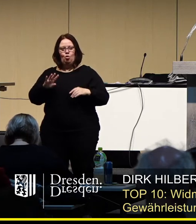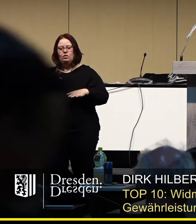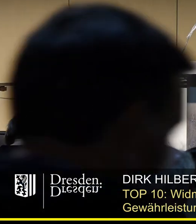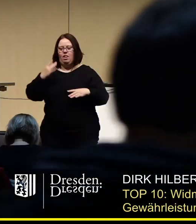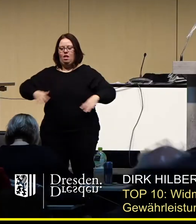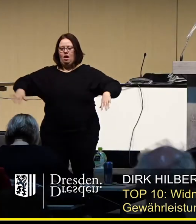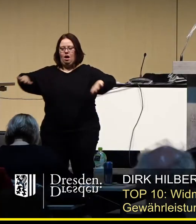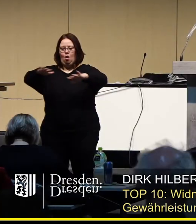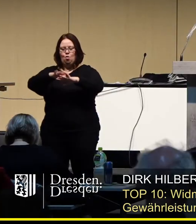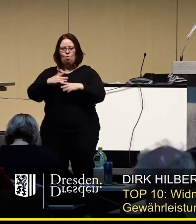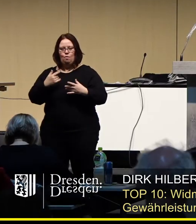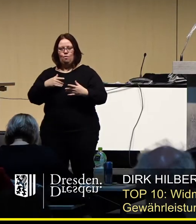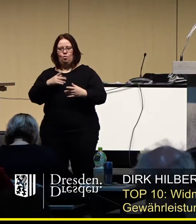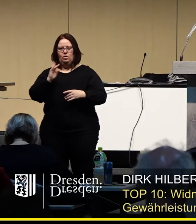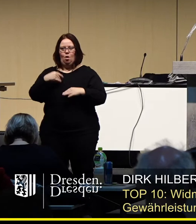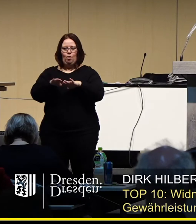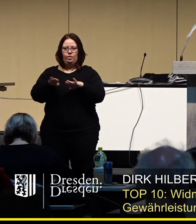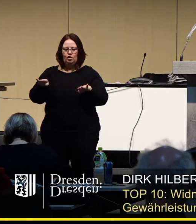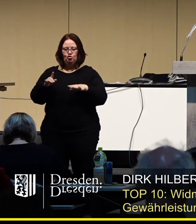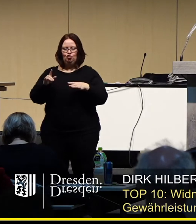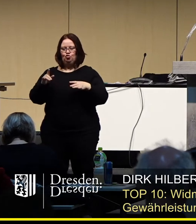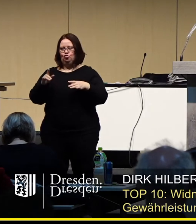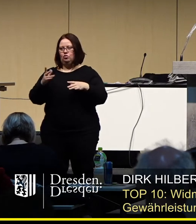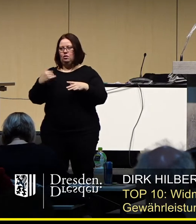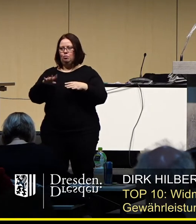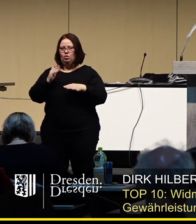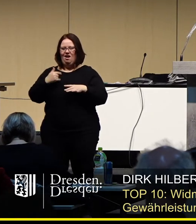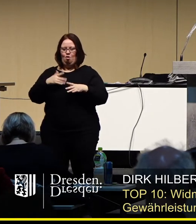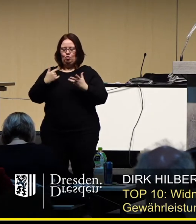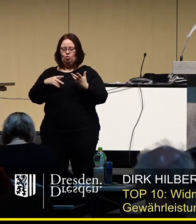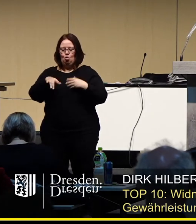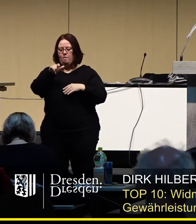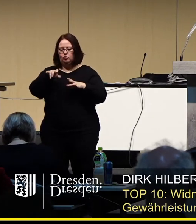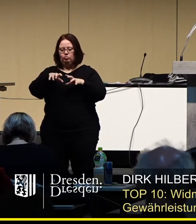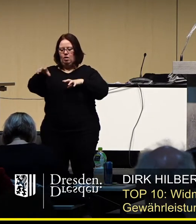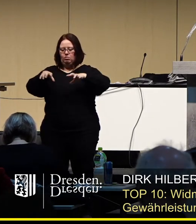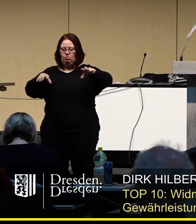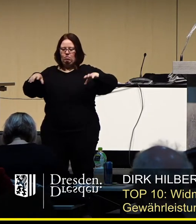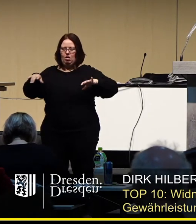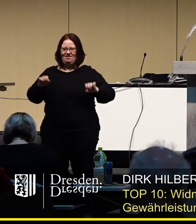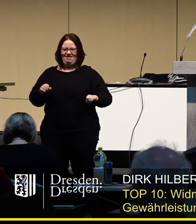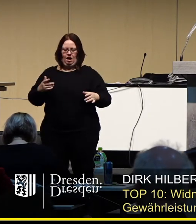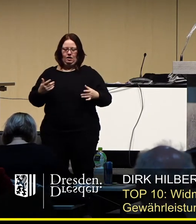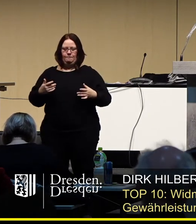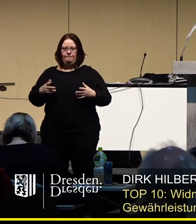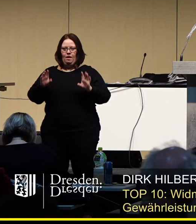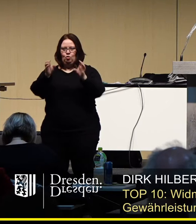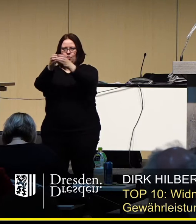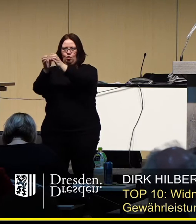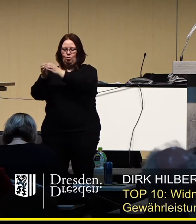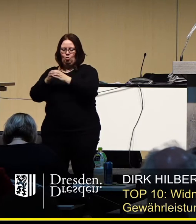Raum mit entsprechenden Tischen, mit Halten der Menschen in den Kleingruppen,